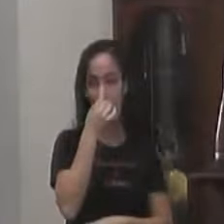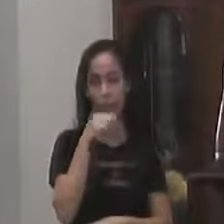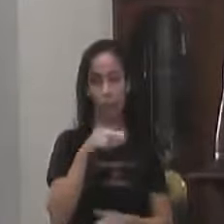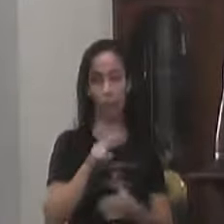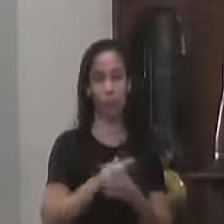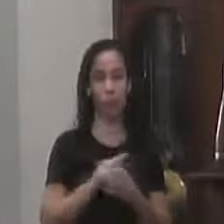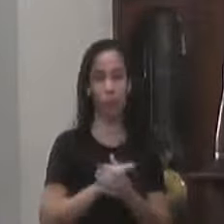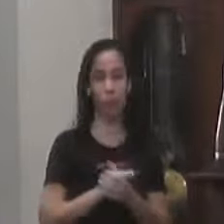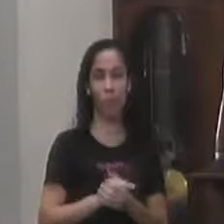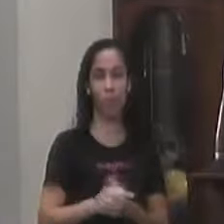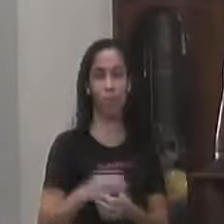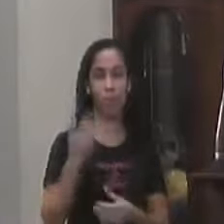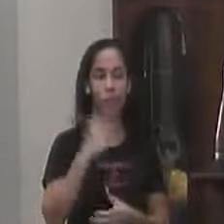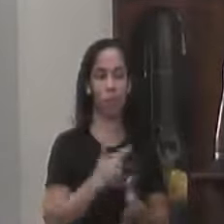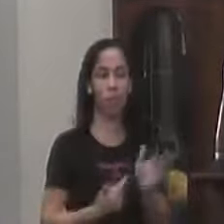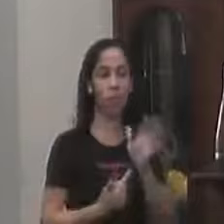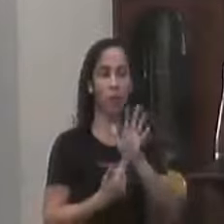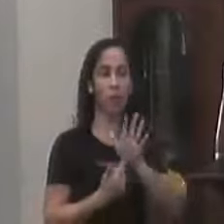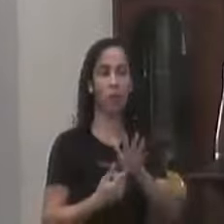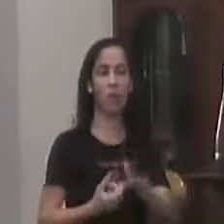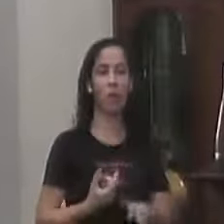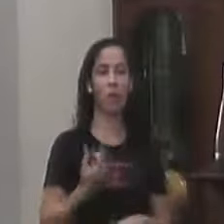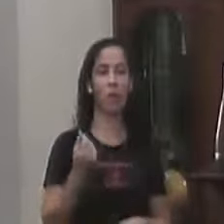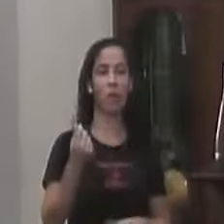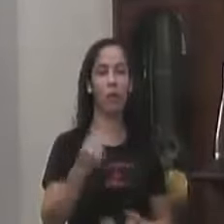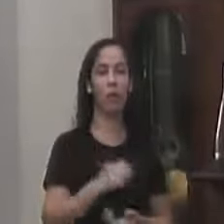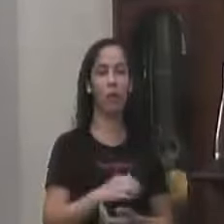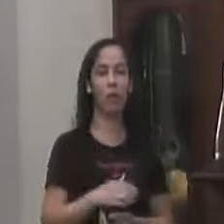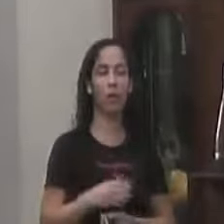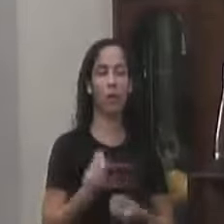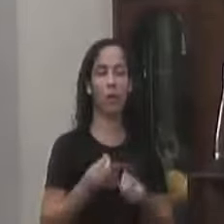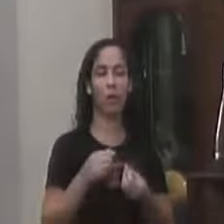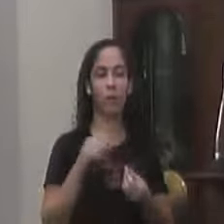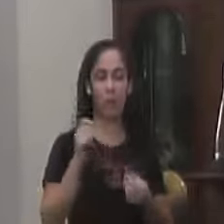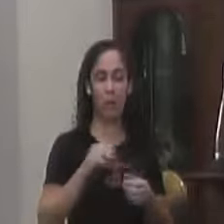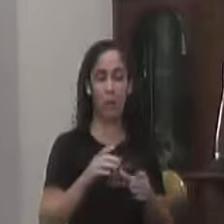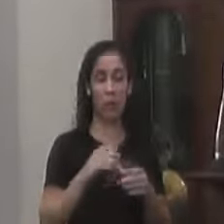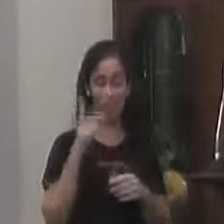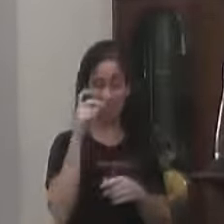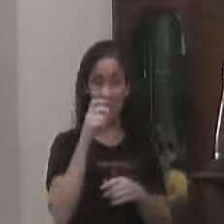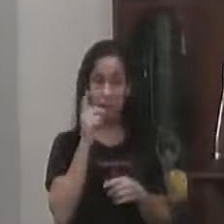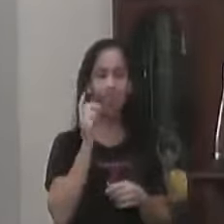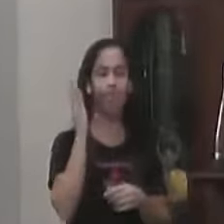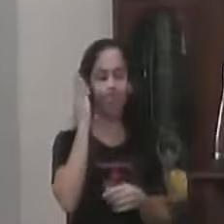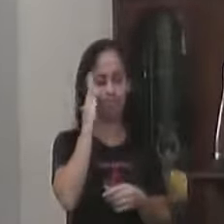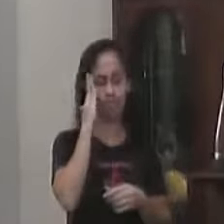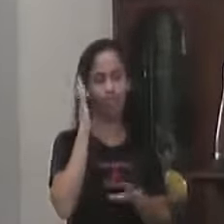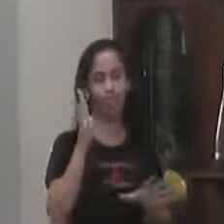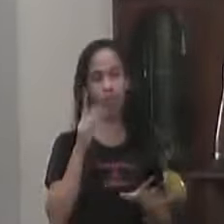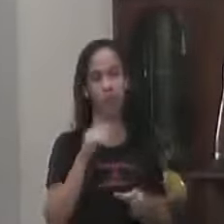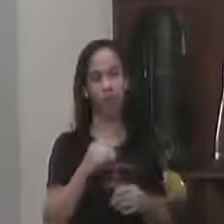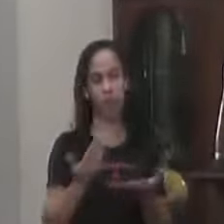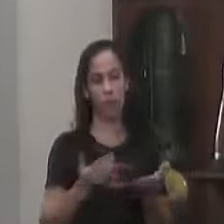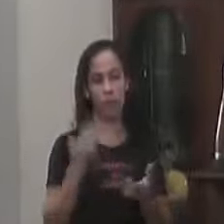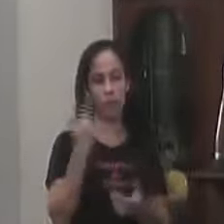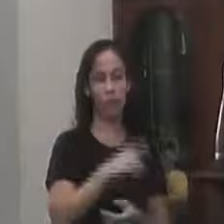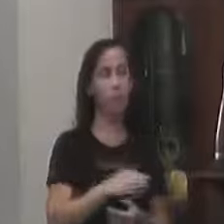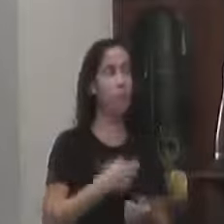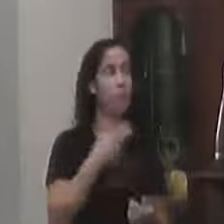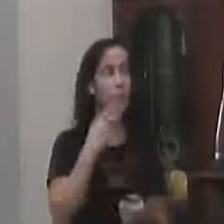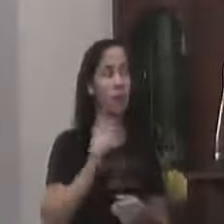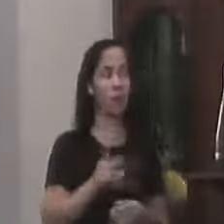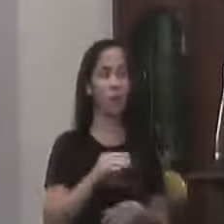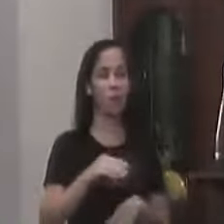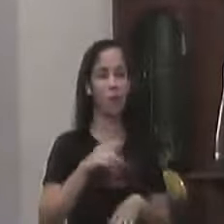Valença Consegue apresentar Bons resultados Dentro das limitações Impostas E eu falo E falo isso muito Com o prefeito Fernandinho Graça